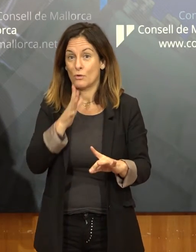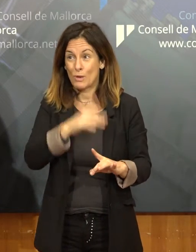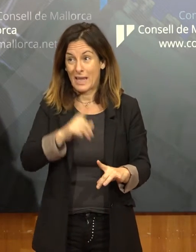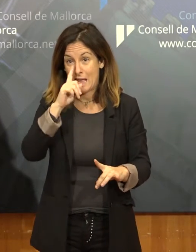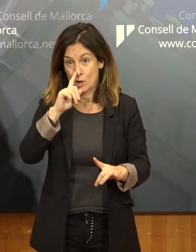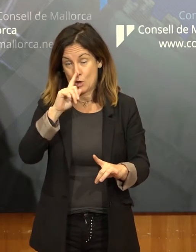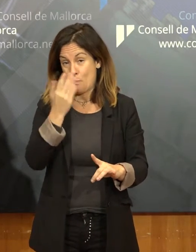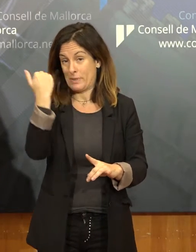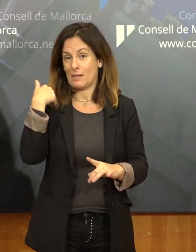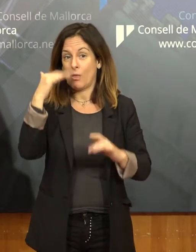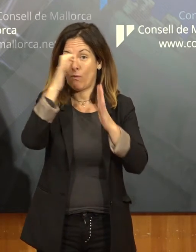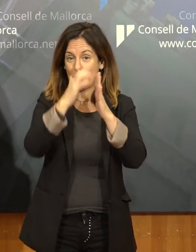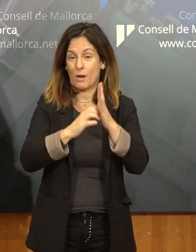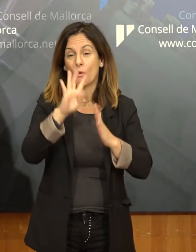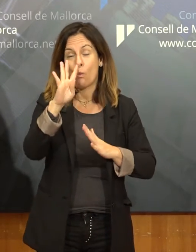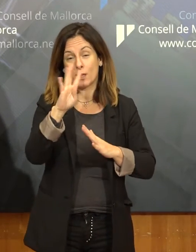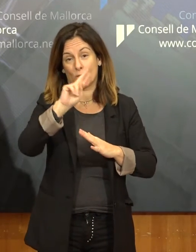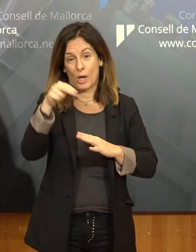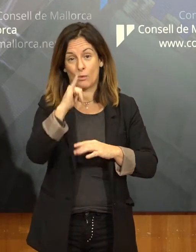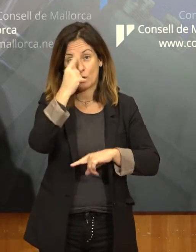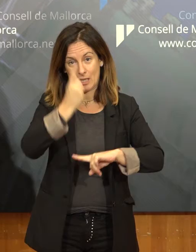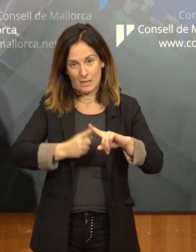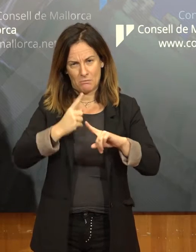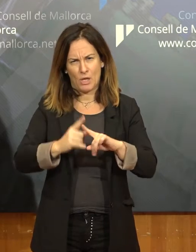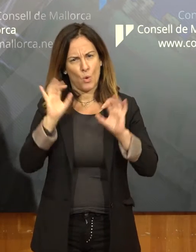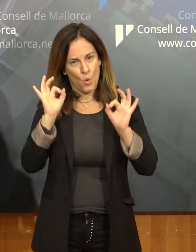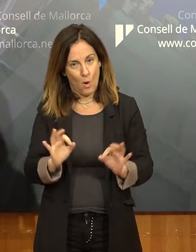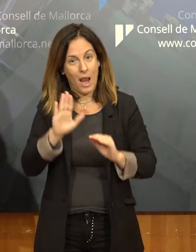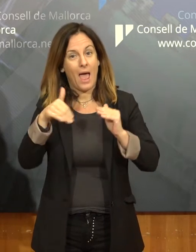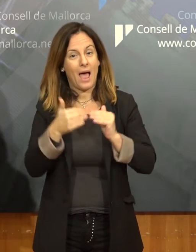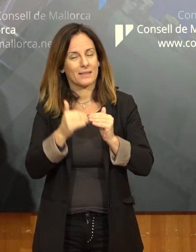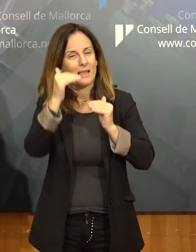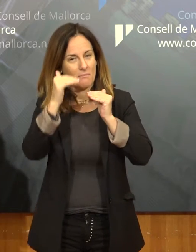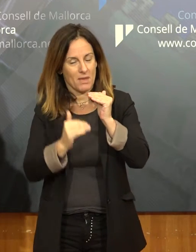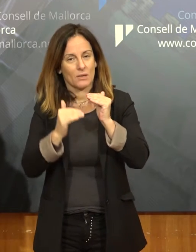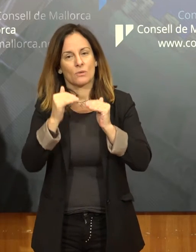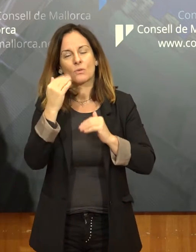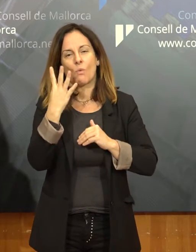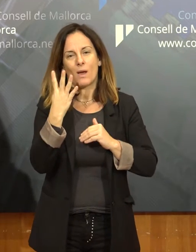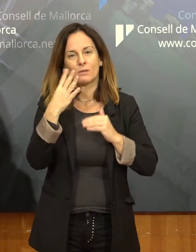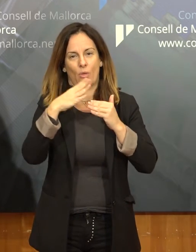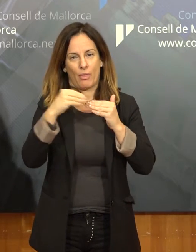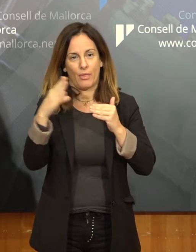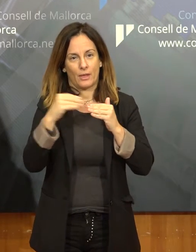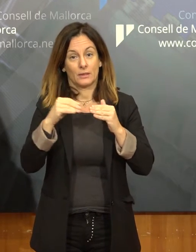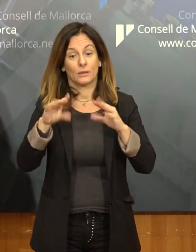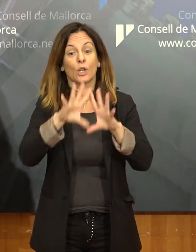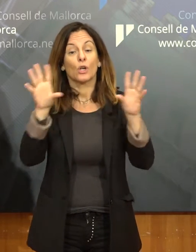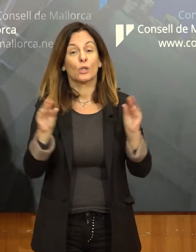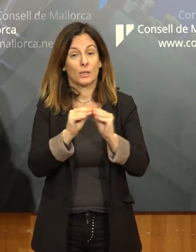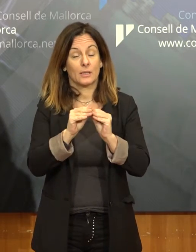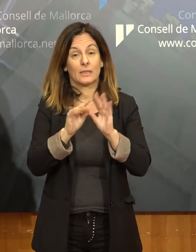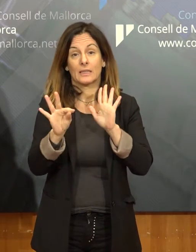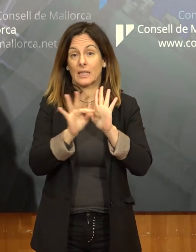fins i tot, una miqueta més, la baixem 64 cèntims. Concretament, la tarifa de residus de